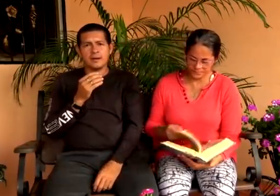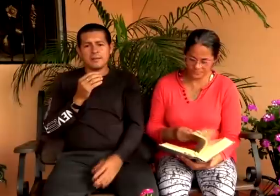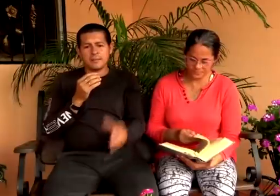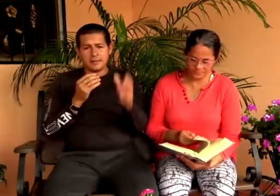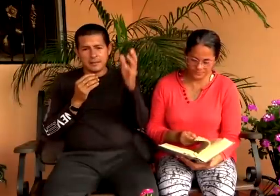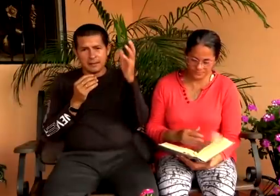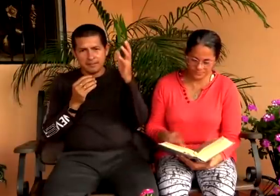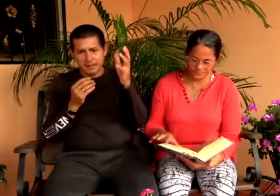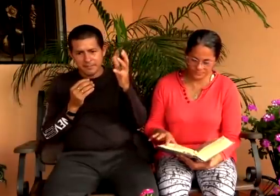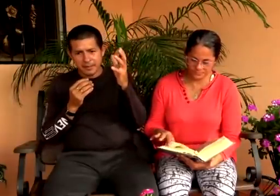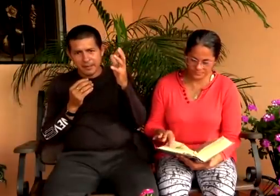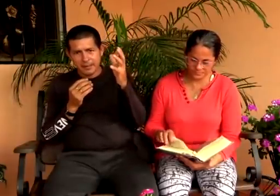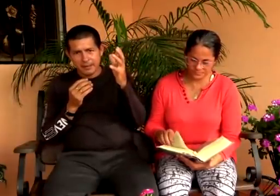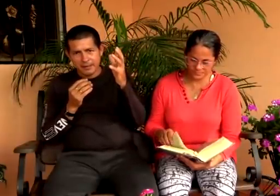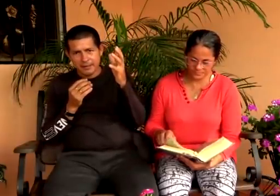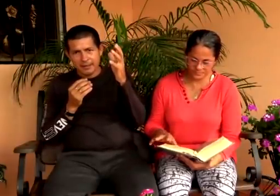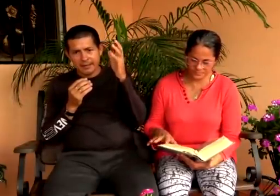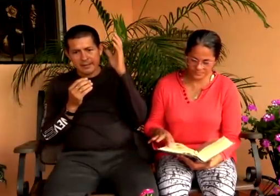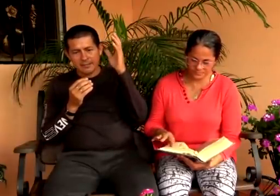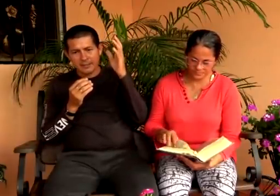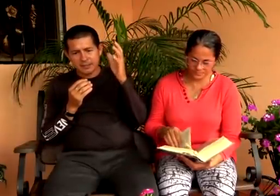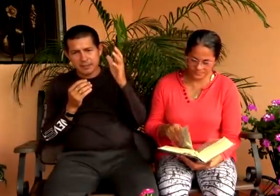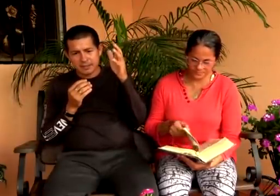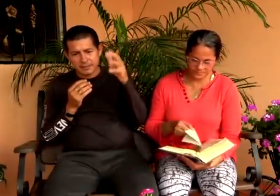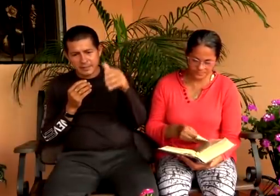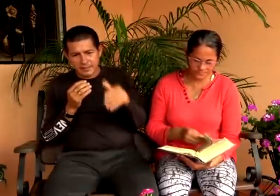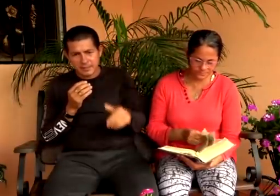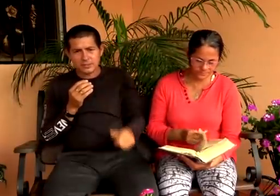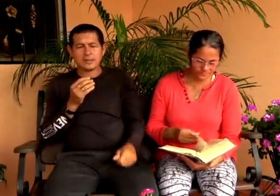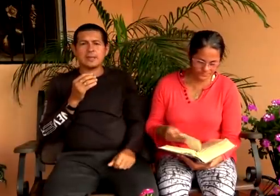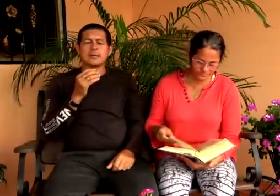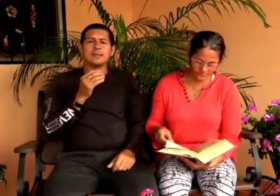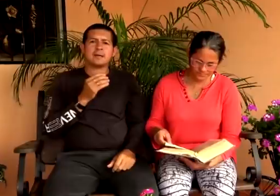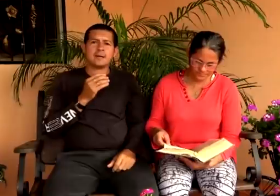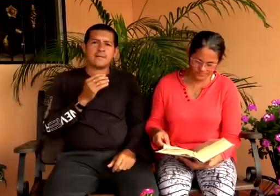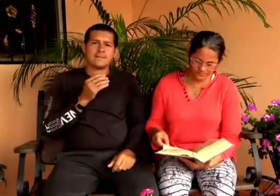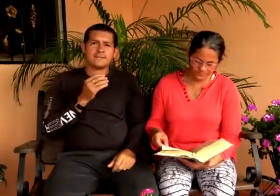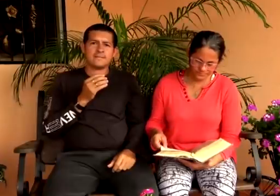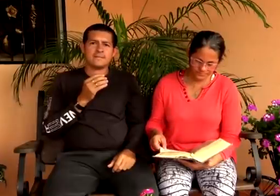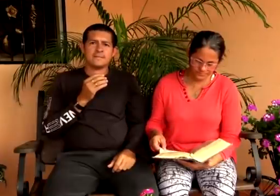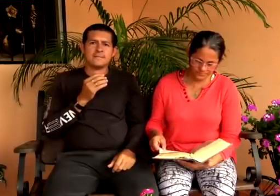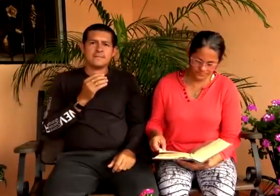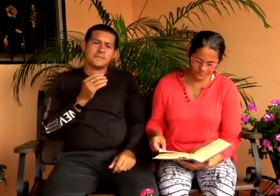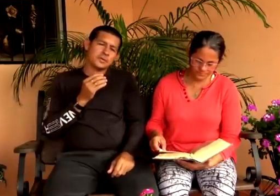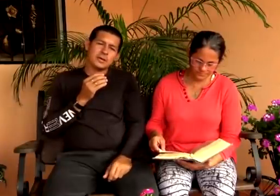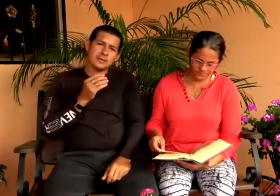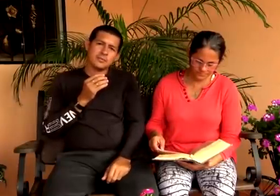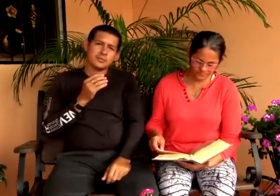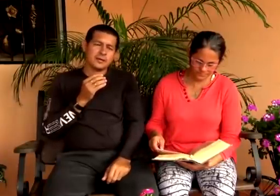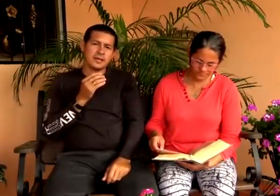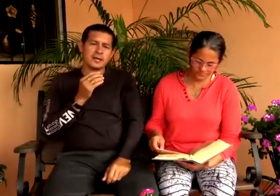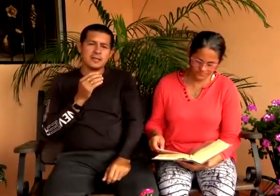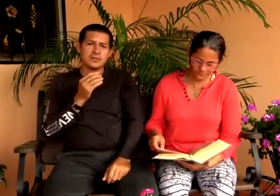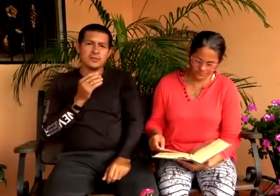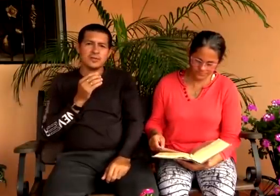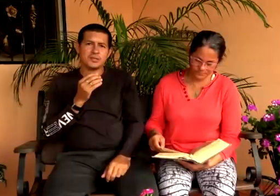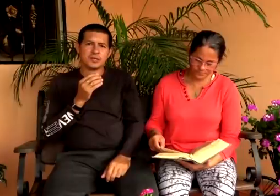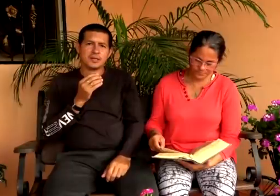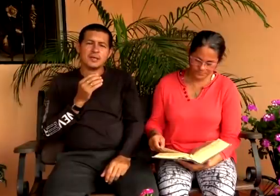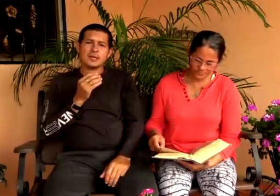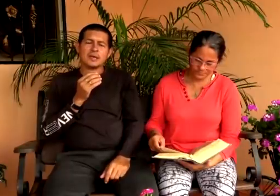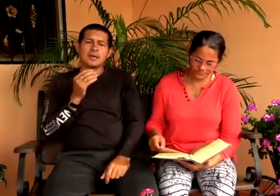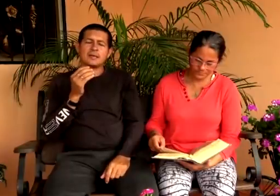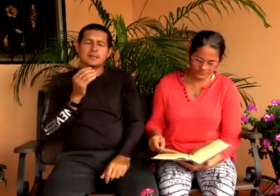el papa representante de cristo aquí en la tierra porque muchos van engañando